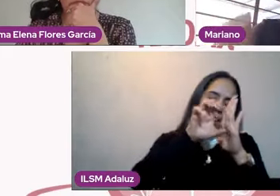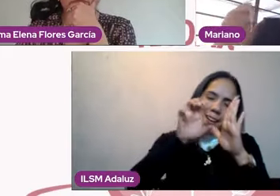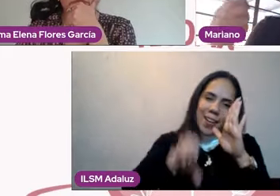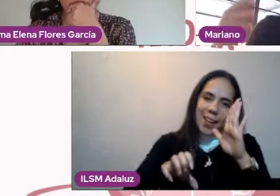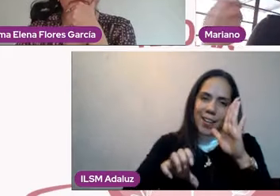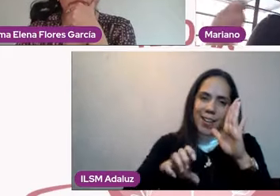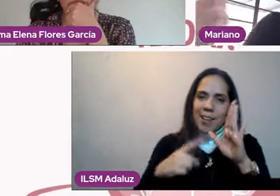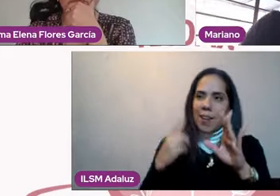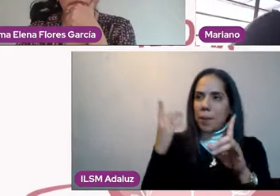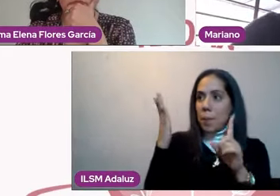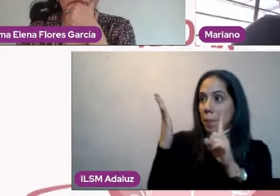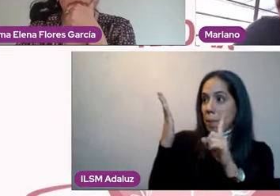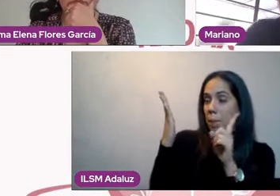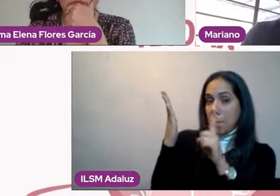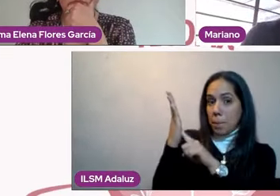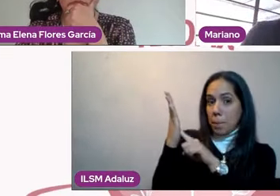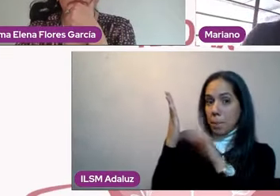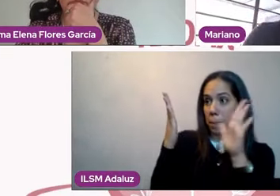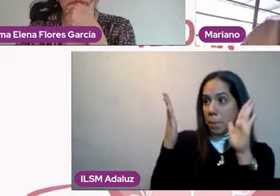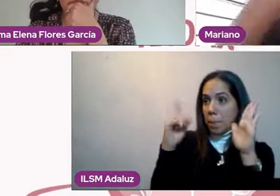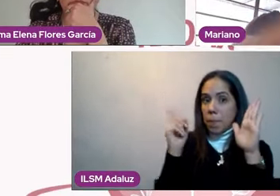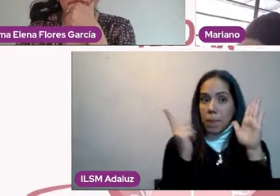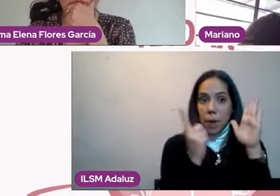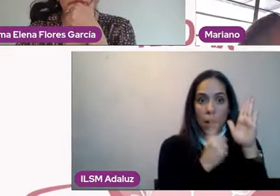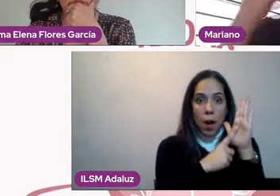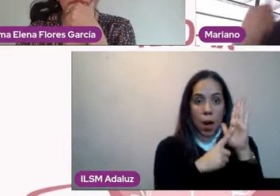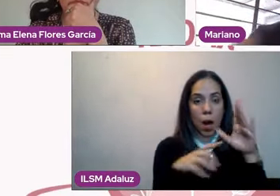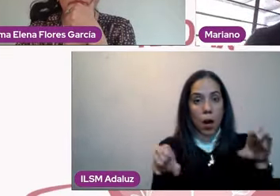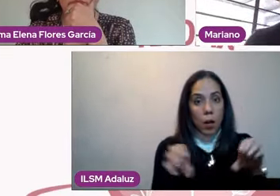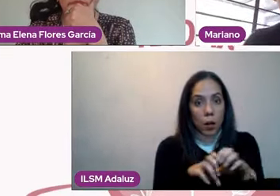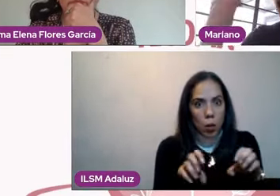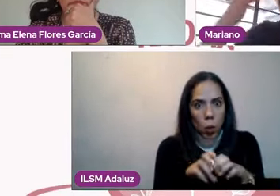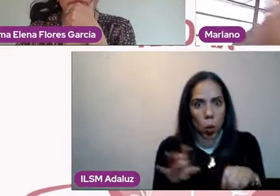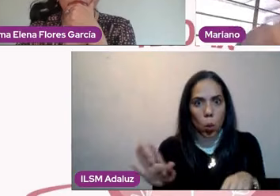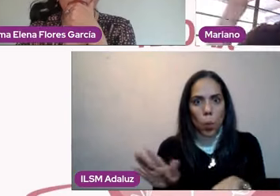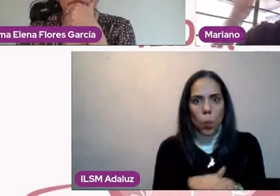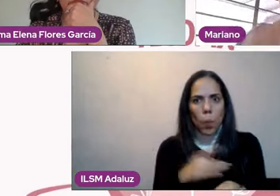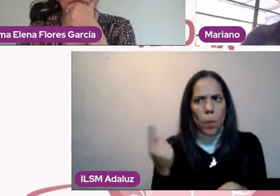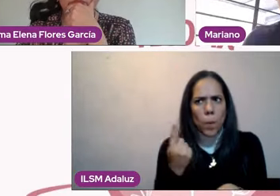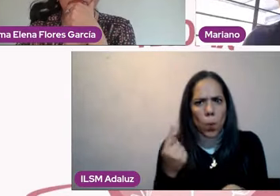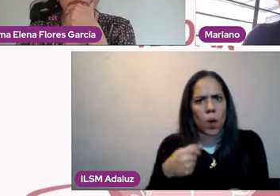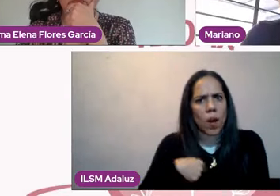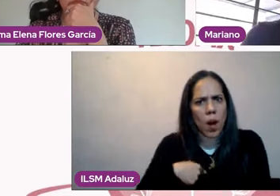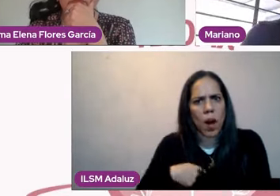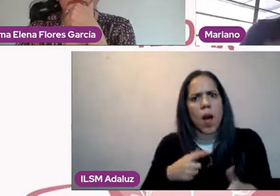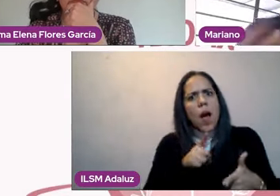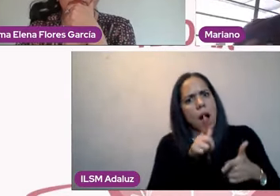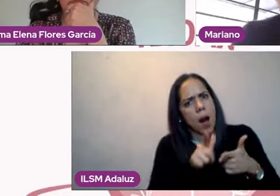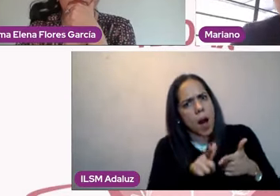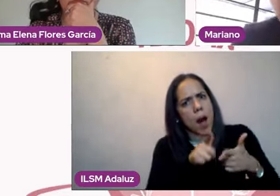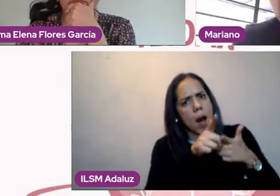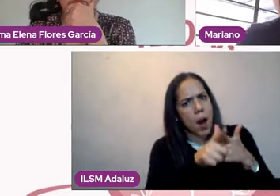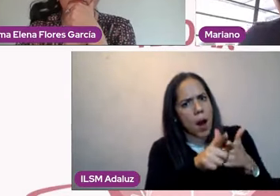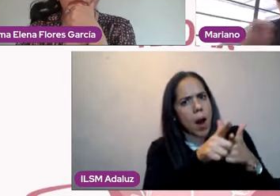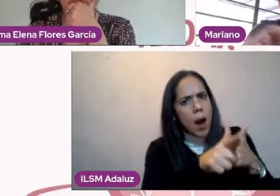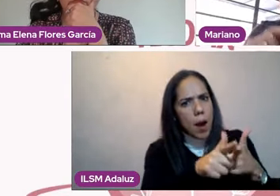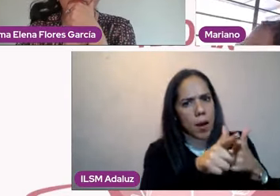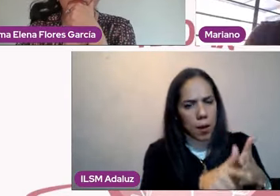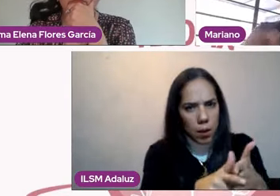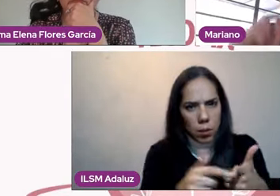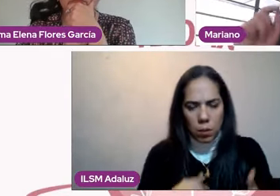viendo a ver por qué me relaciono con esta persona, por qué sigo con mi esposo, con mi novio, lo que sea, a pesar de que no me siento bien.